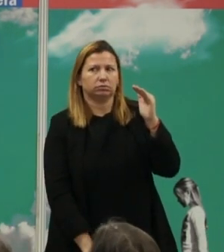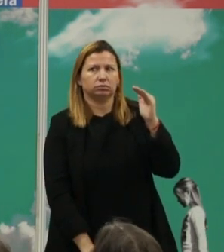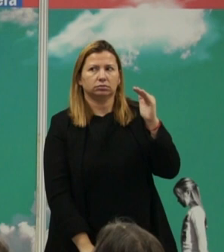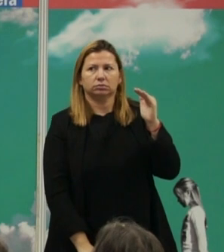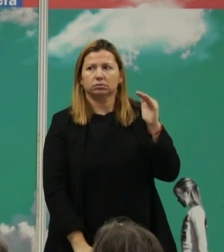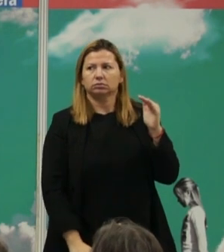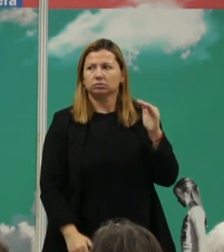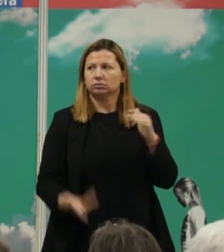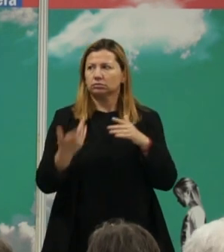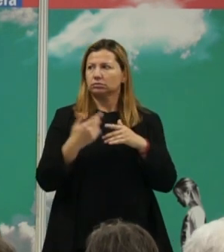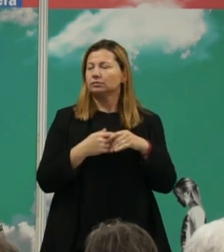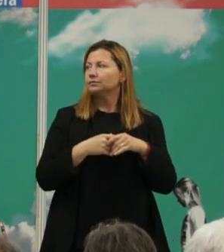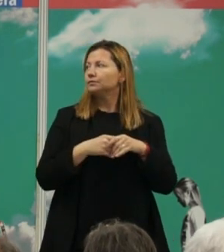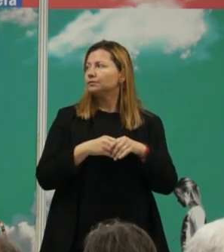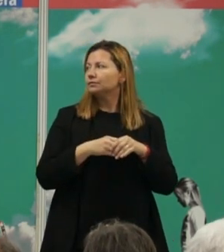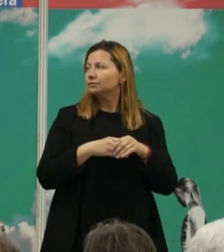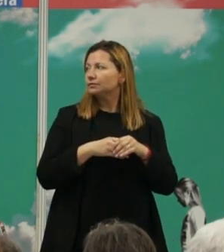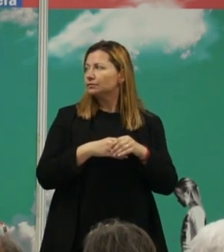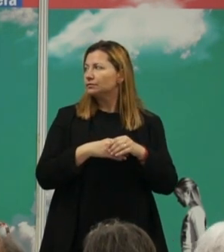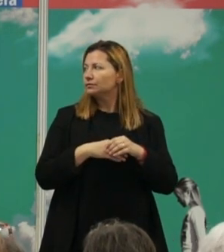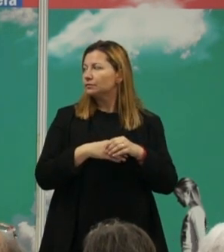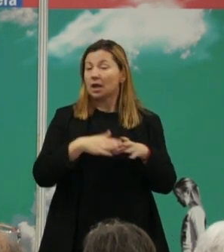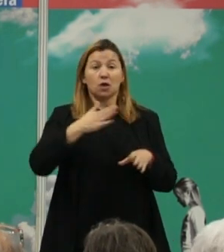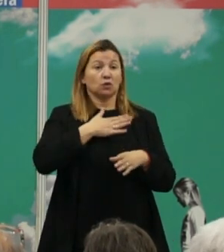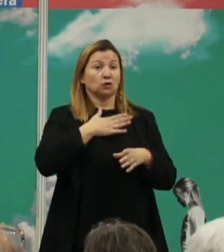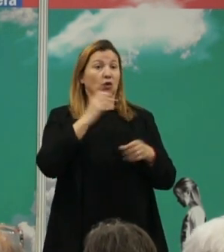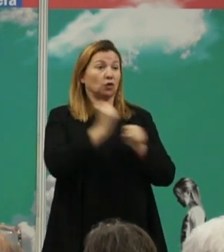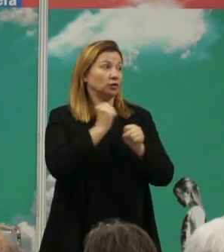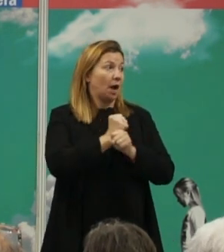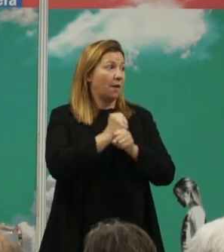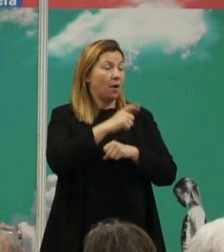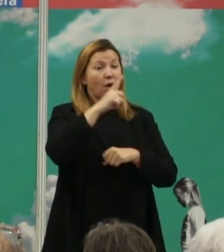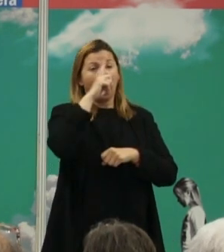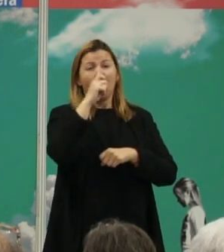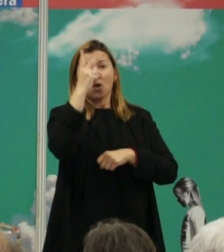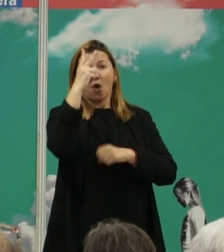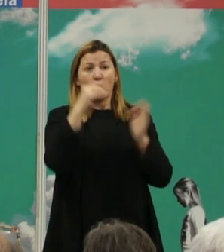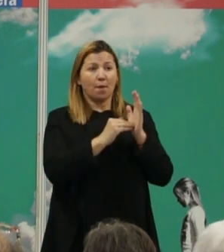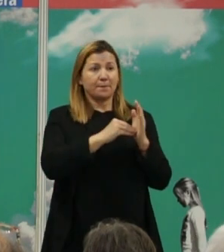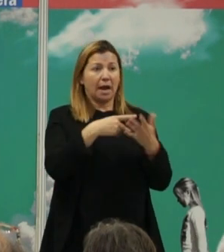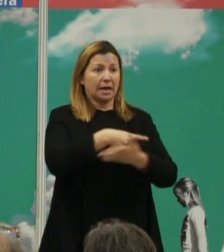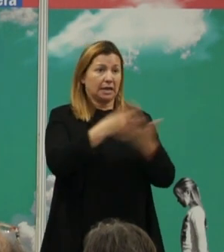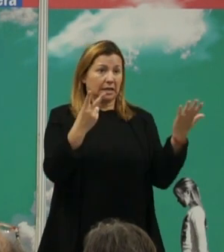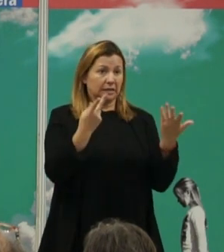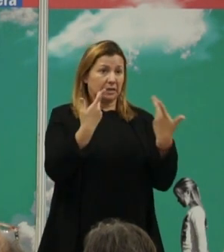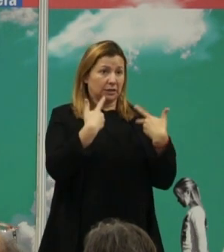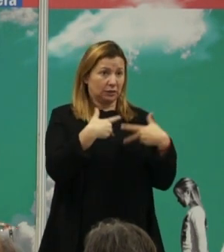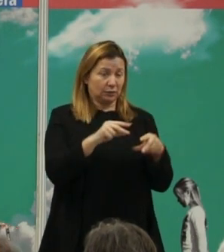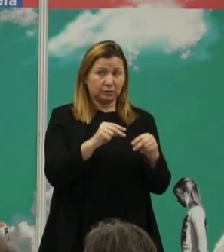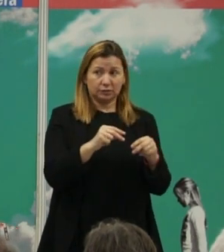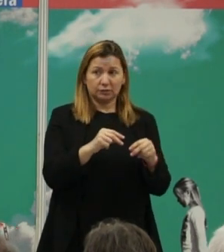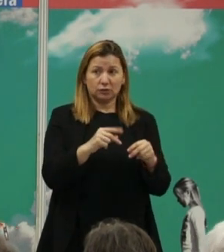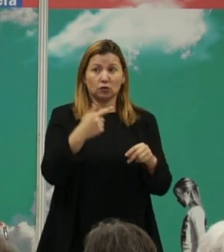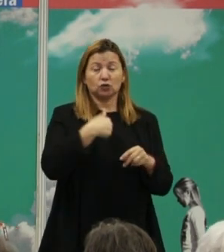% estimado filogenéticamente nuestro trabajo lo terminamos en el 2017 lo que he hecho para esta charla es irme a la